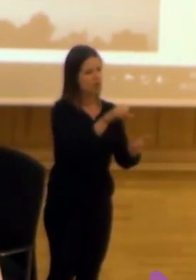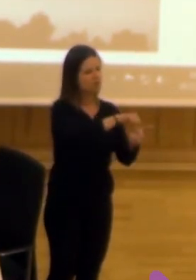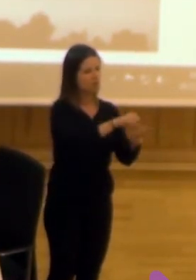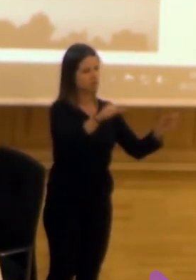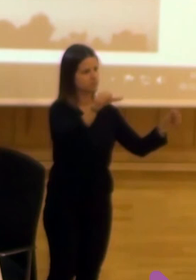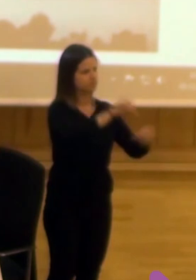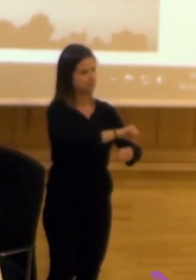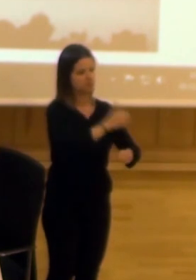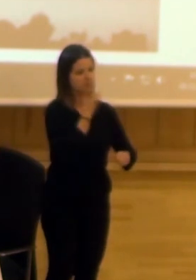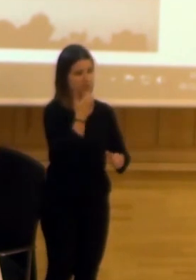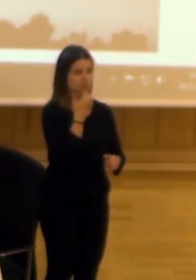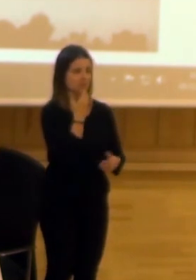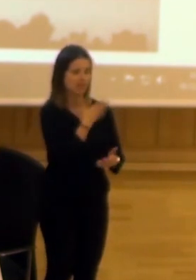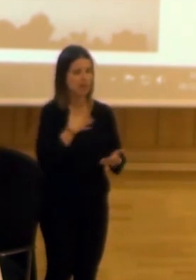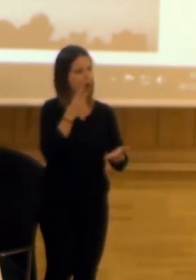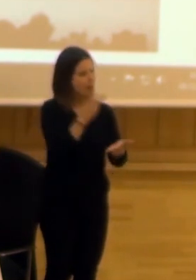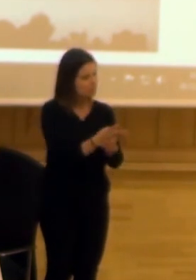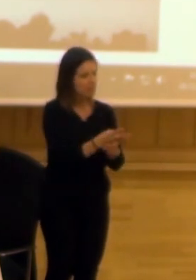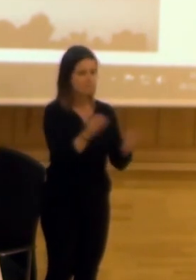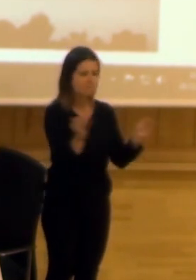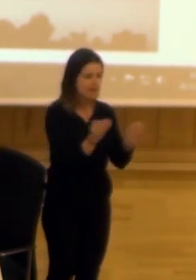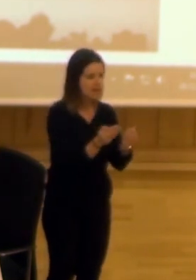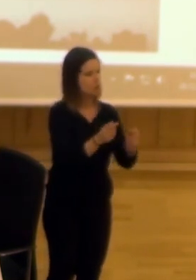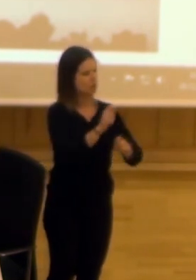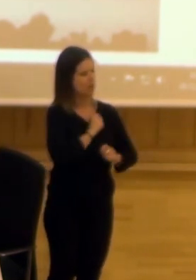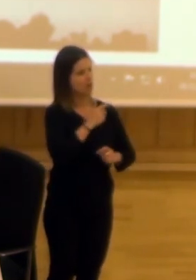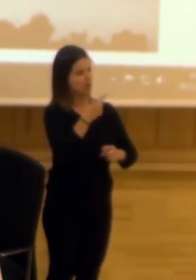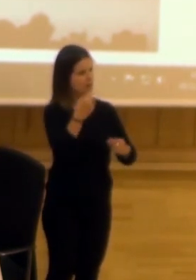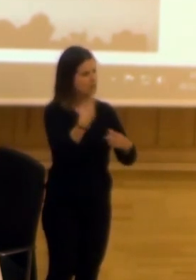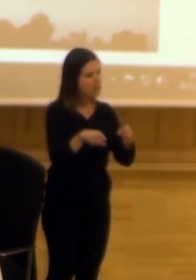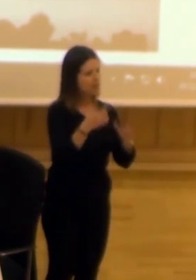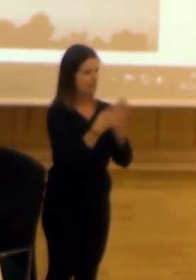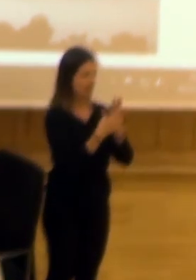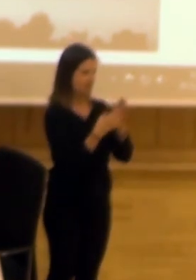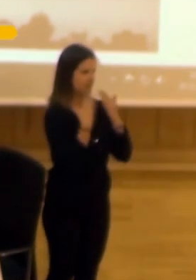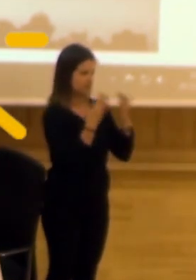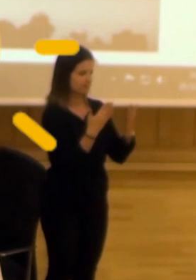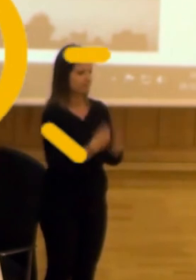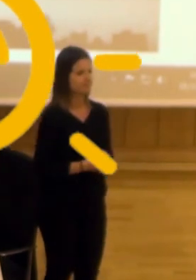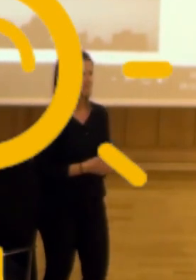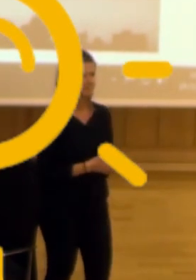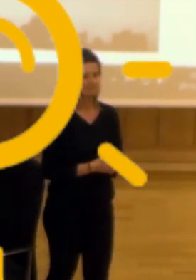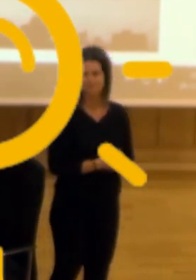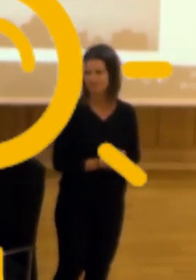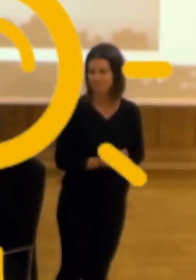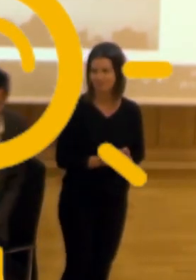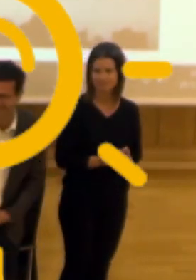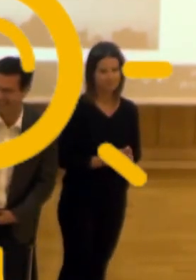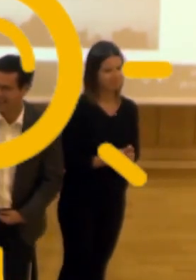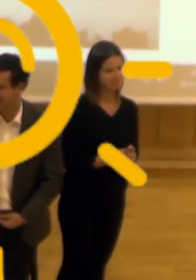ciudades si no le ponemos coto y apostamos por lo pequeñito que es lo que nos da diferencia y calidad gracias aplausos